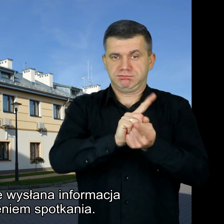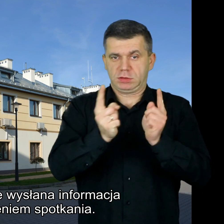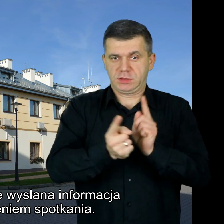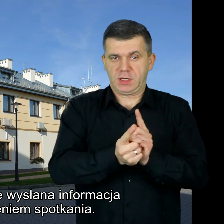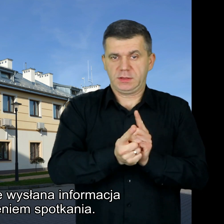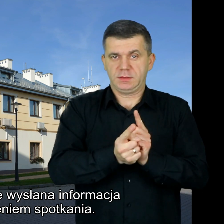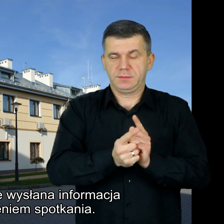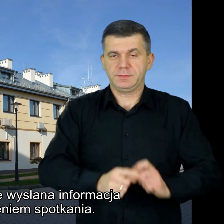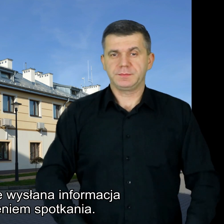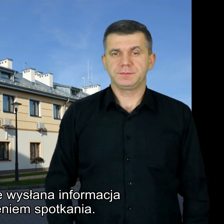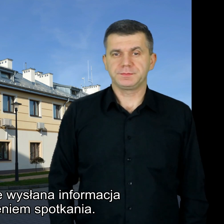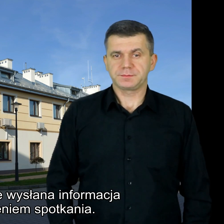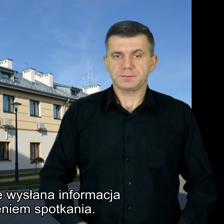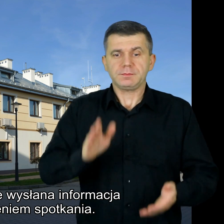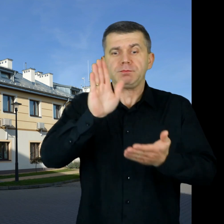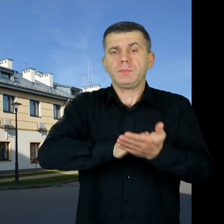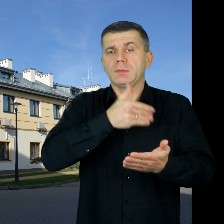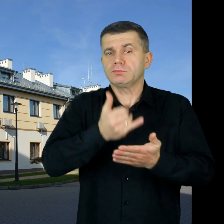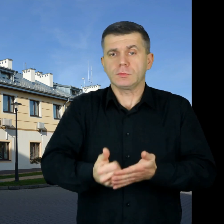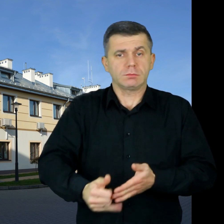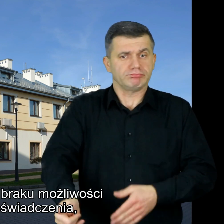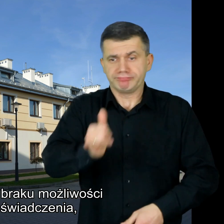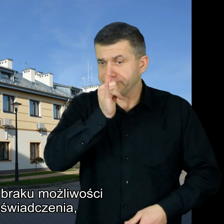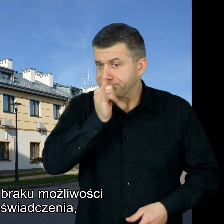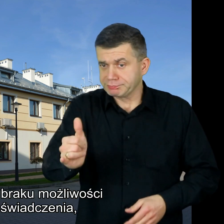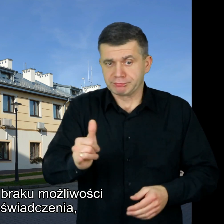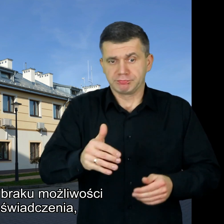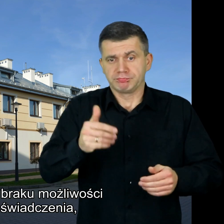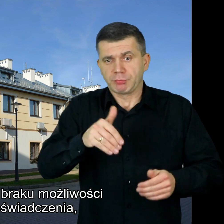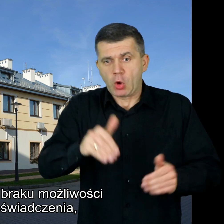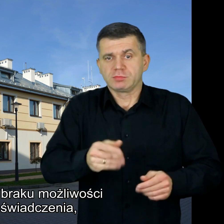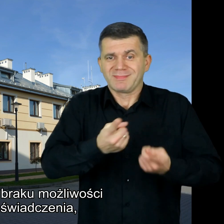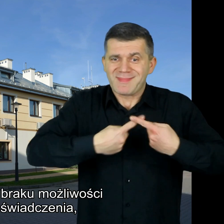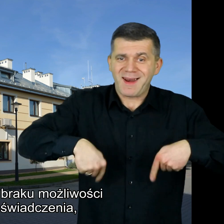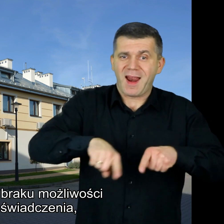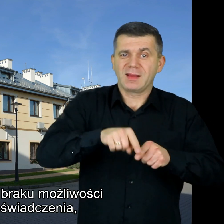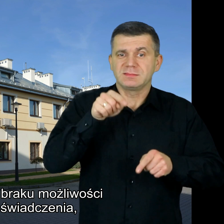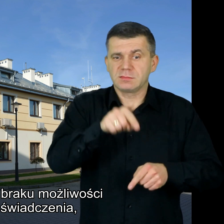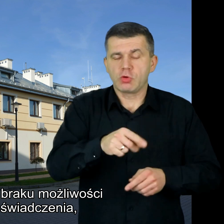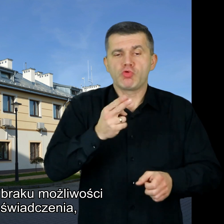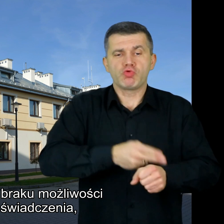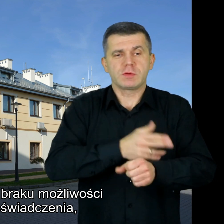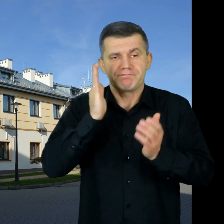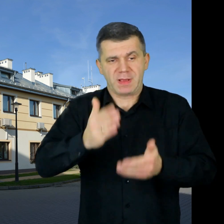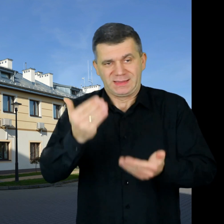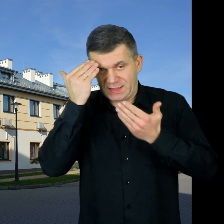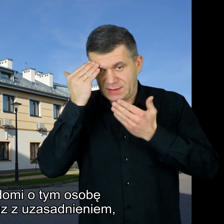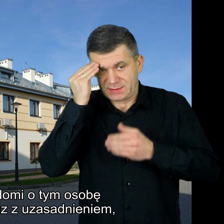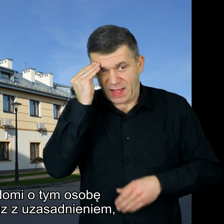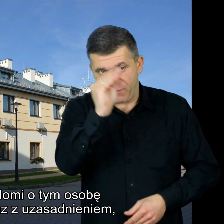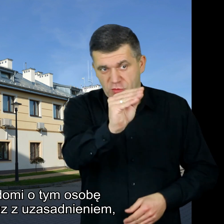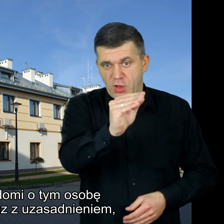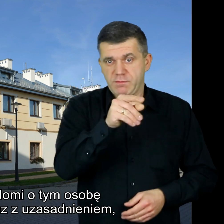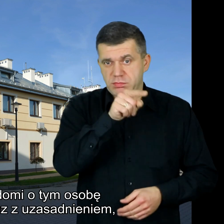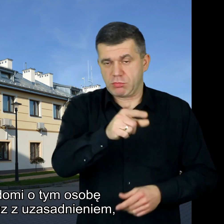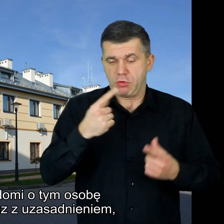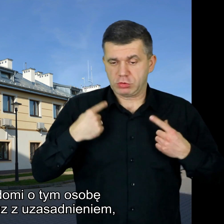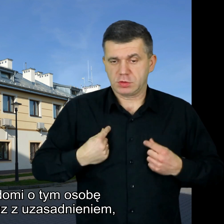potwierdzeniem spotkania W przypadku braku możliwości realizacji świadczenia, urząd zawiadomi o tym osobę